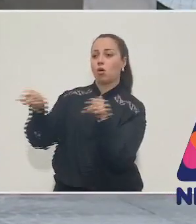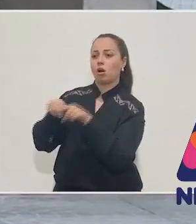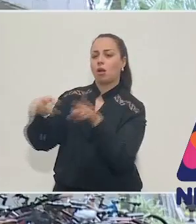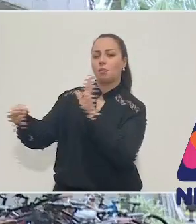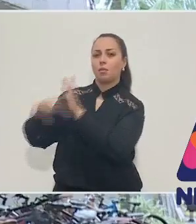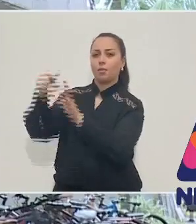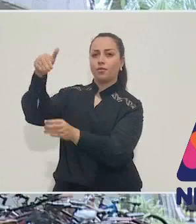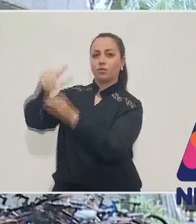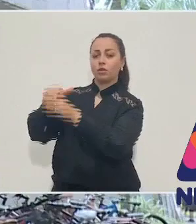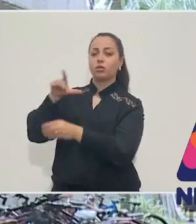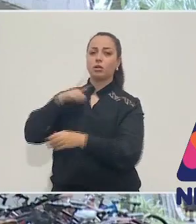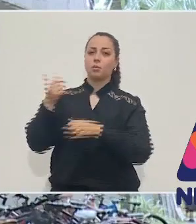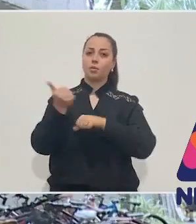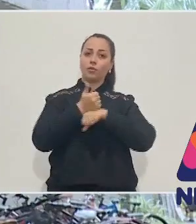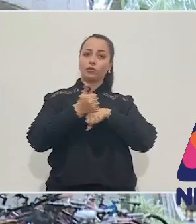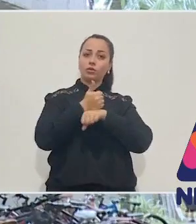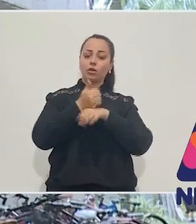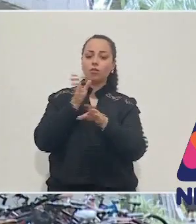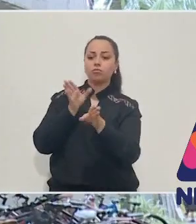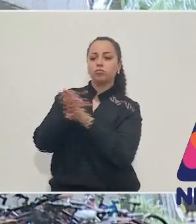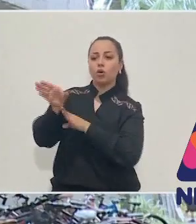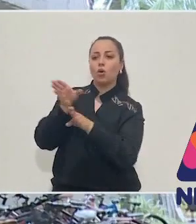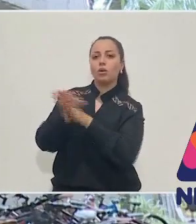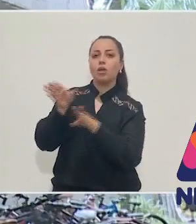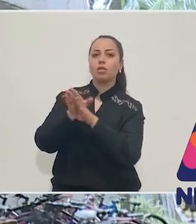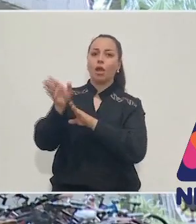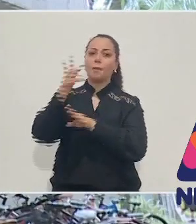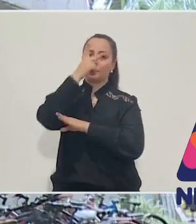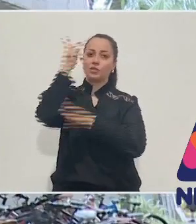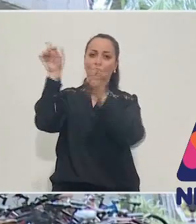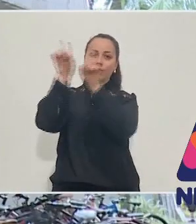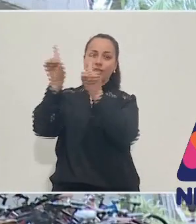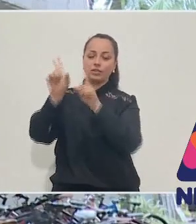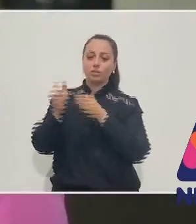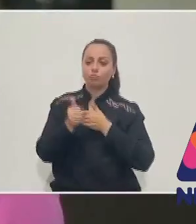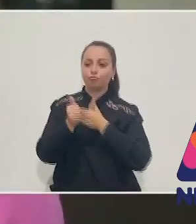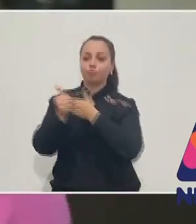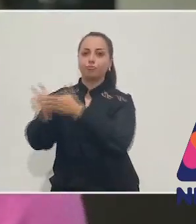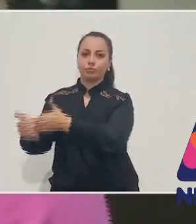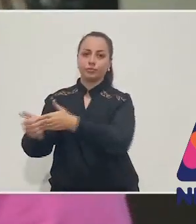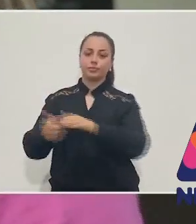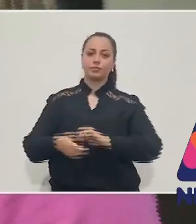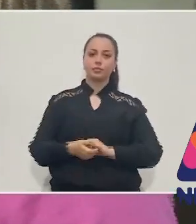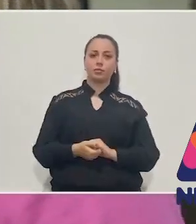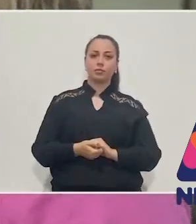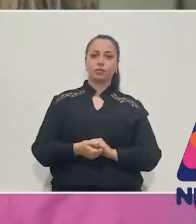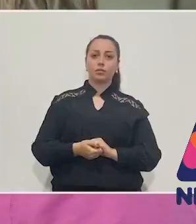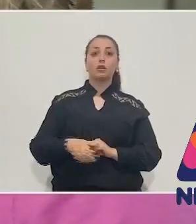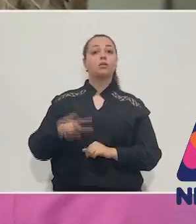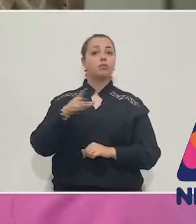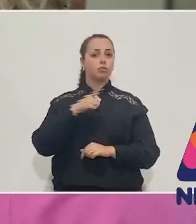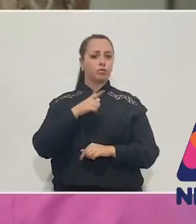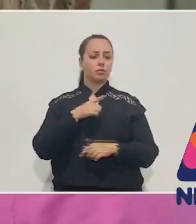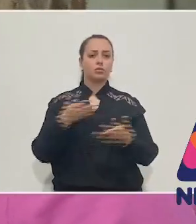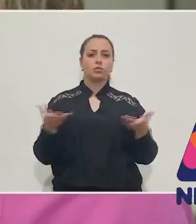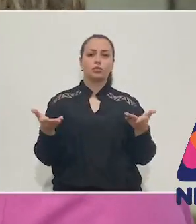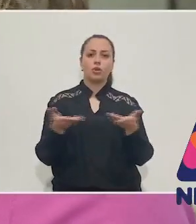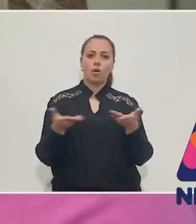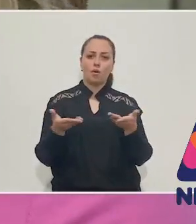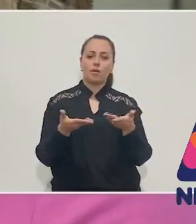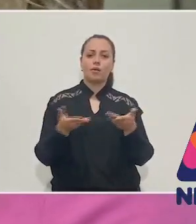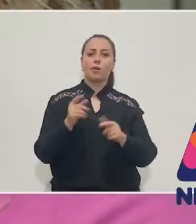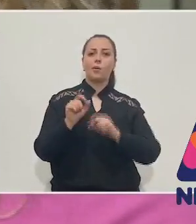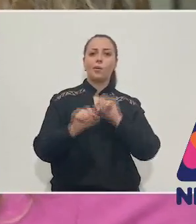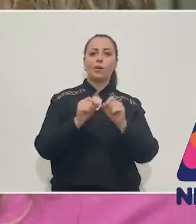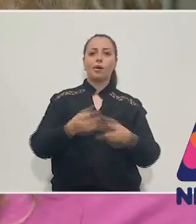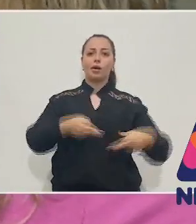profissionais para orientar quem tem alguma deficiência até a sessão. Nós temos os que chamamos de delegados de prédio, que eles são